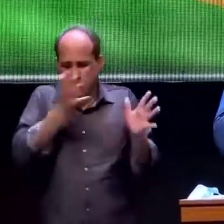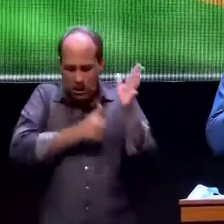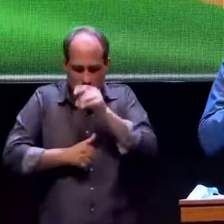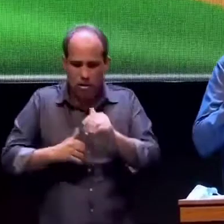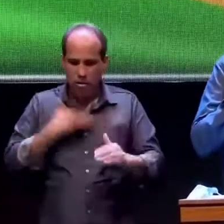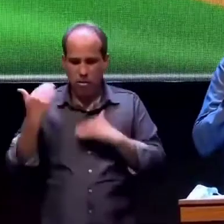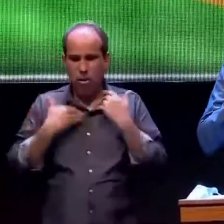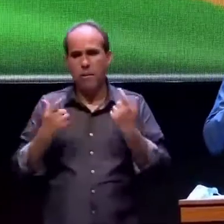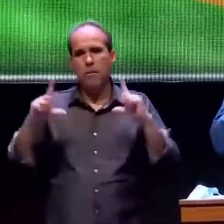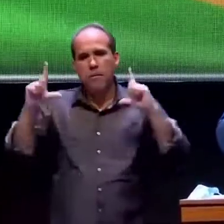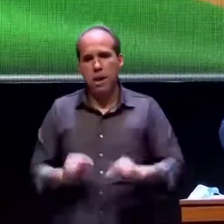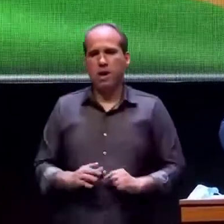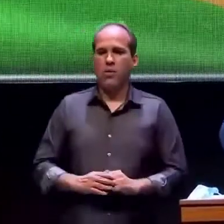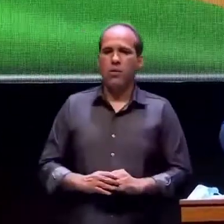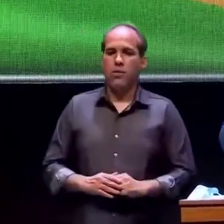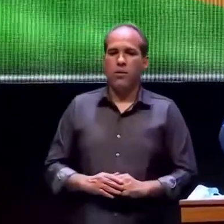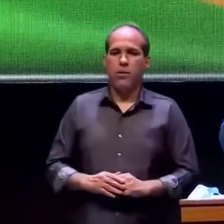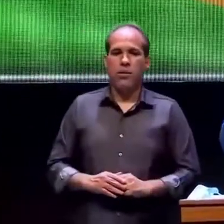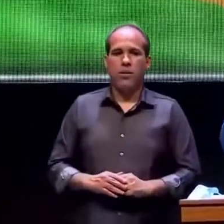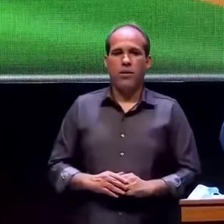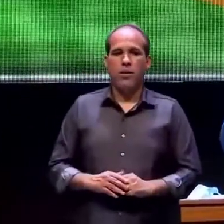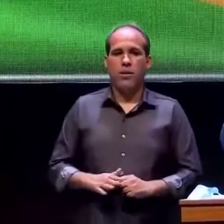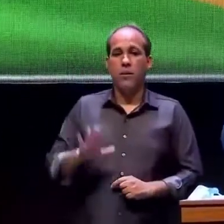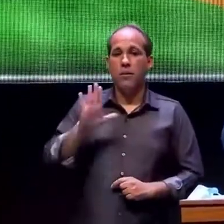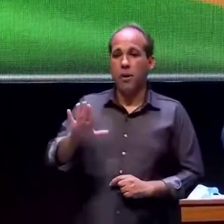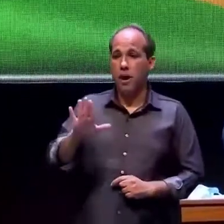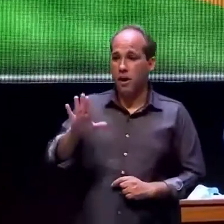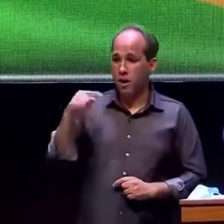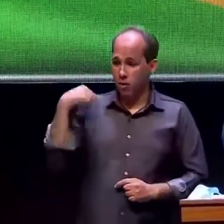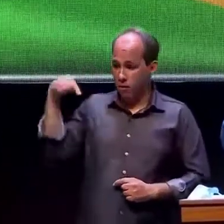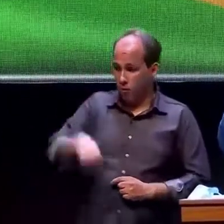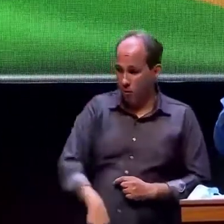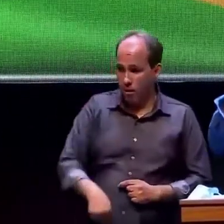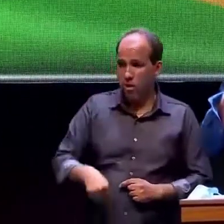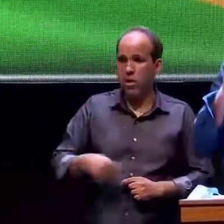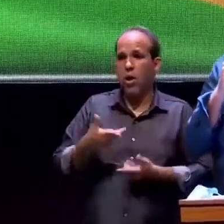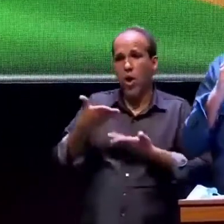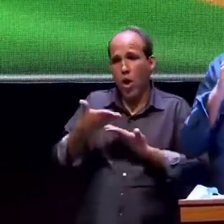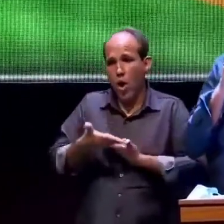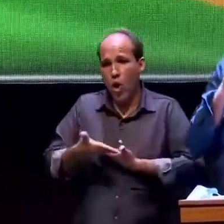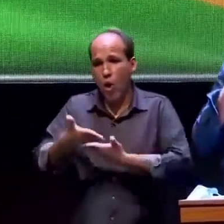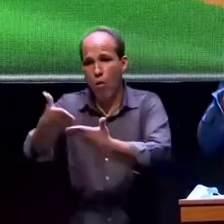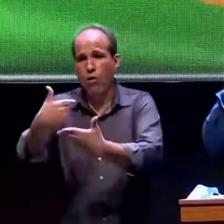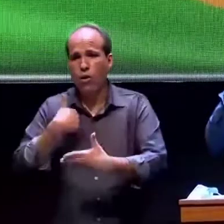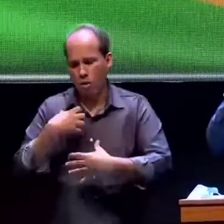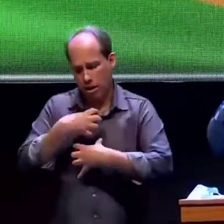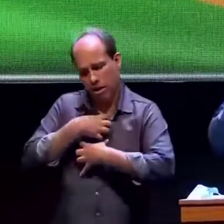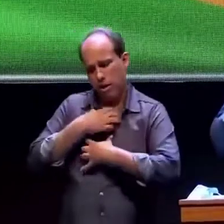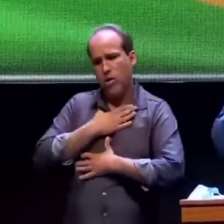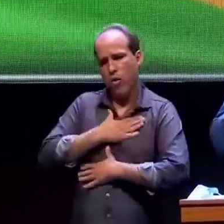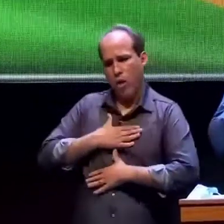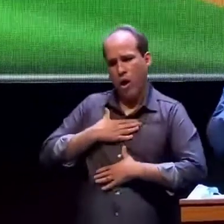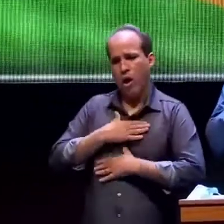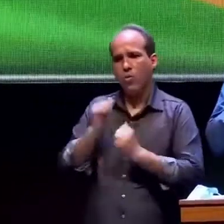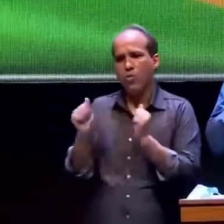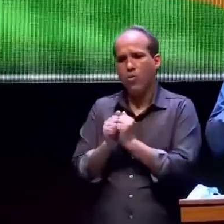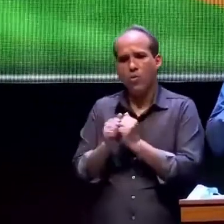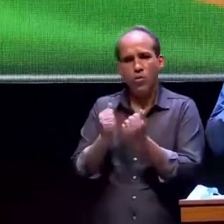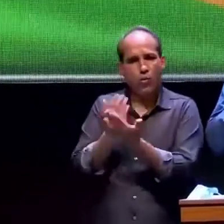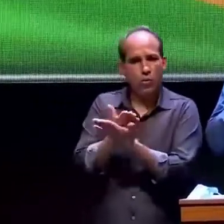vim aqui a convite e estou muito honrado estar entre vocês